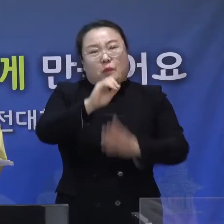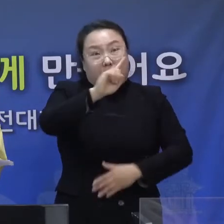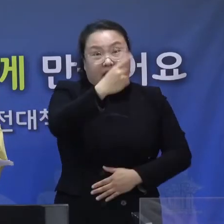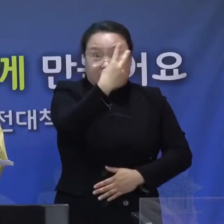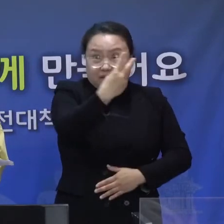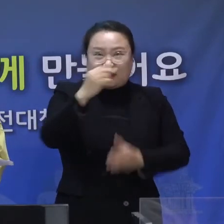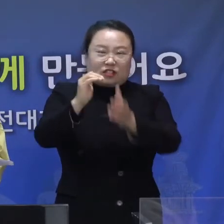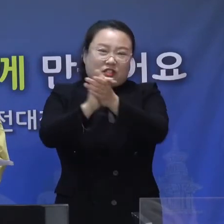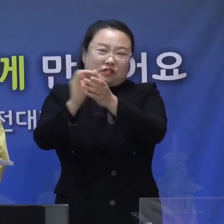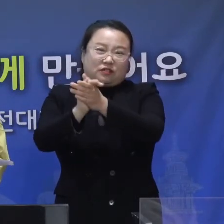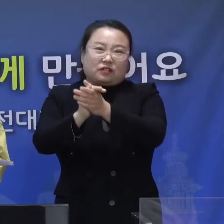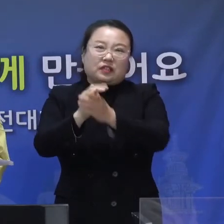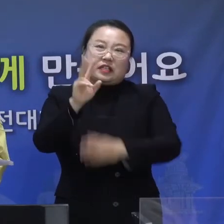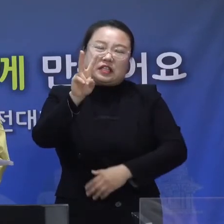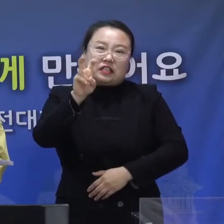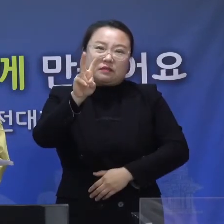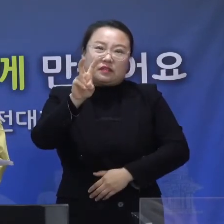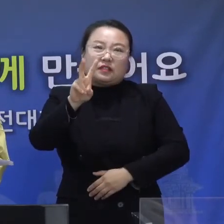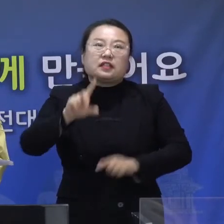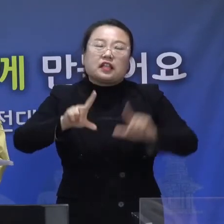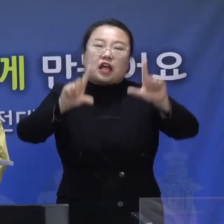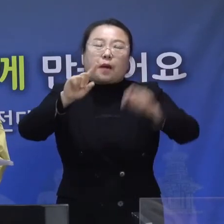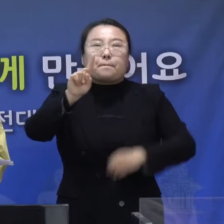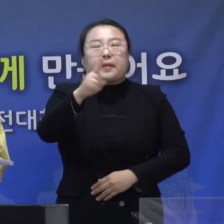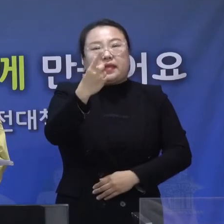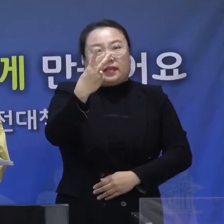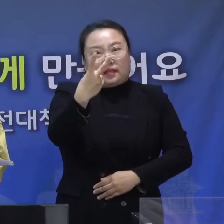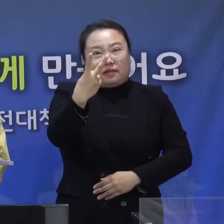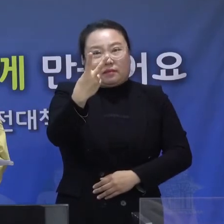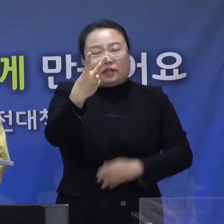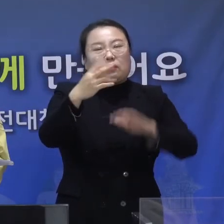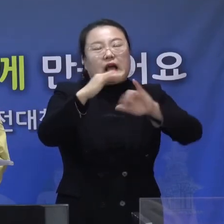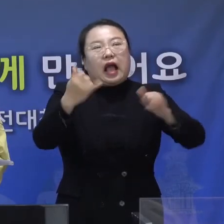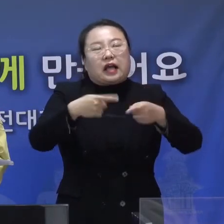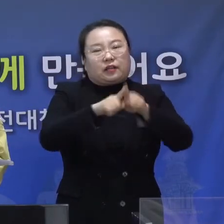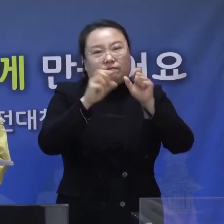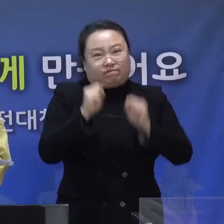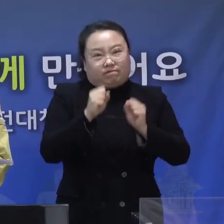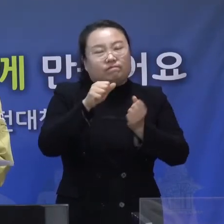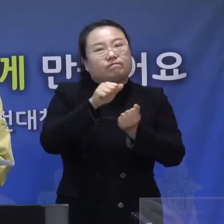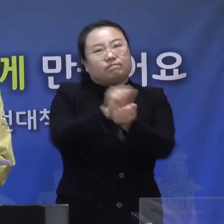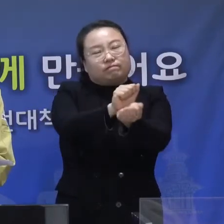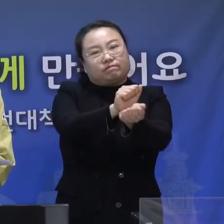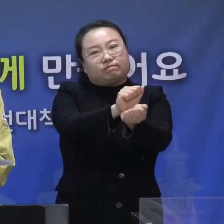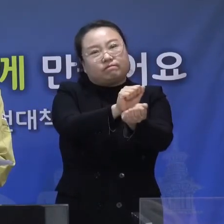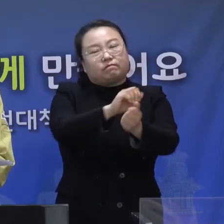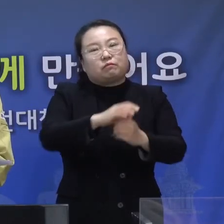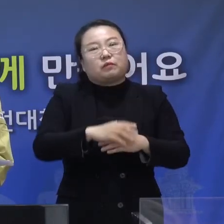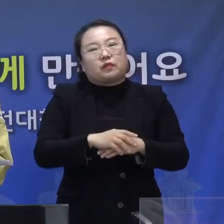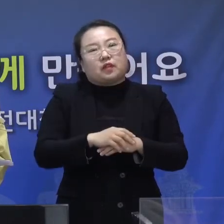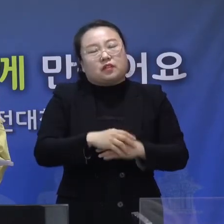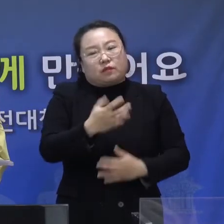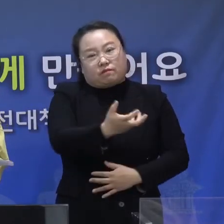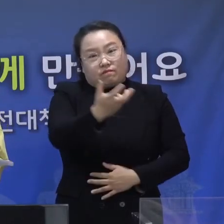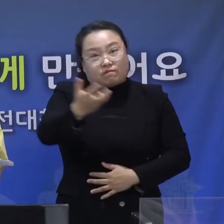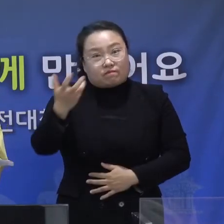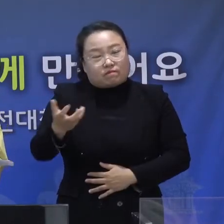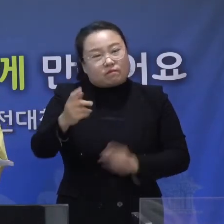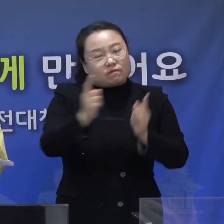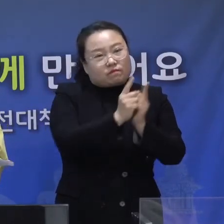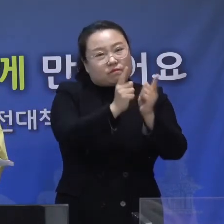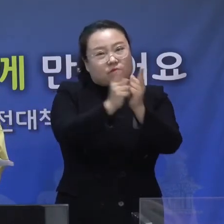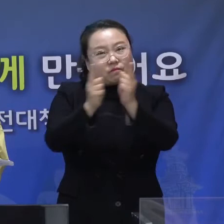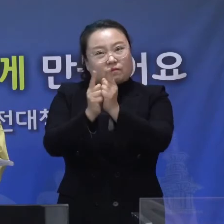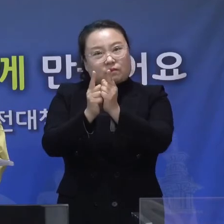22일 102번 확진자와 함께 지내면서 감염된 것으로 파악이 되었습니다. 이분들에 대한 동선과 접촉자는